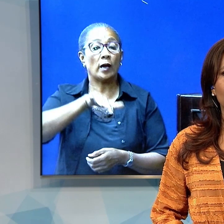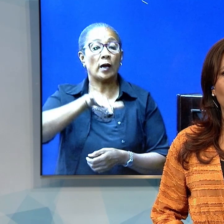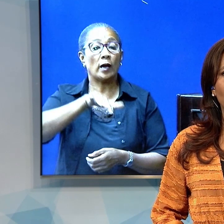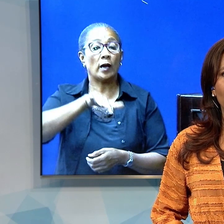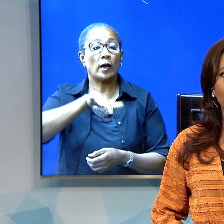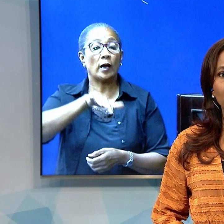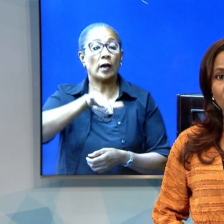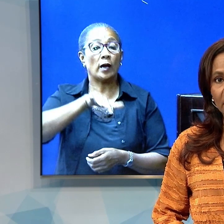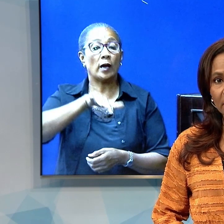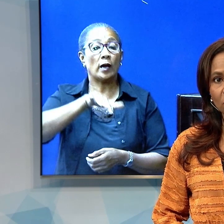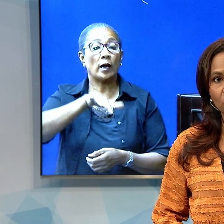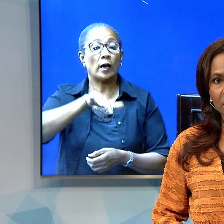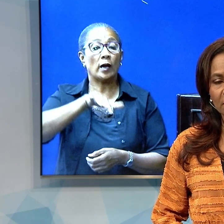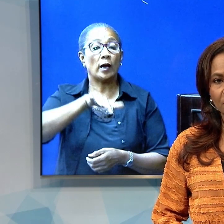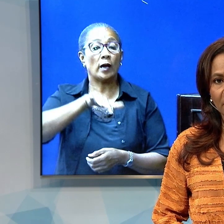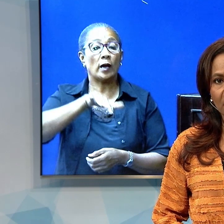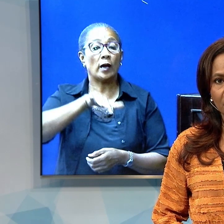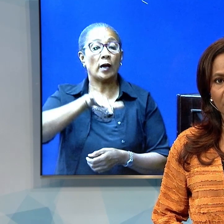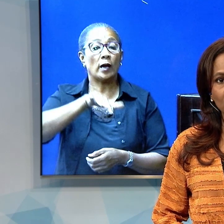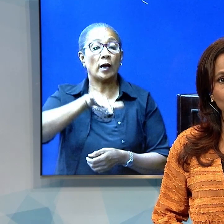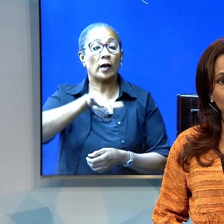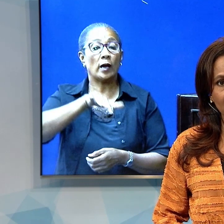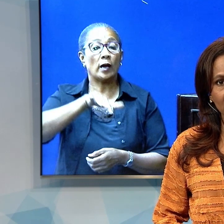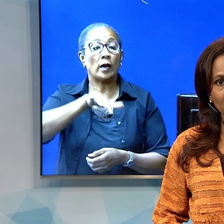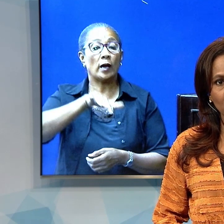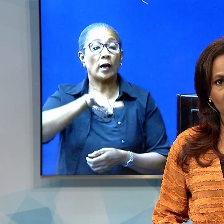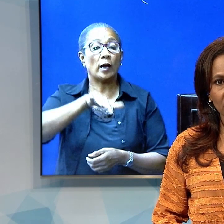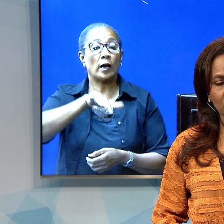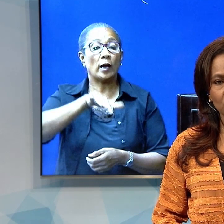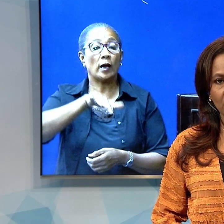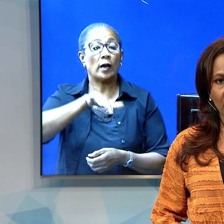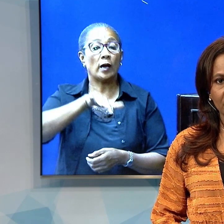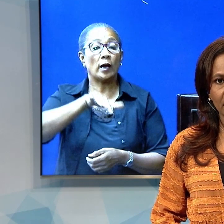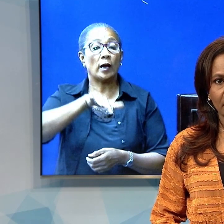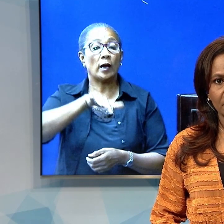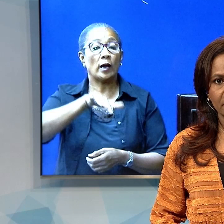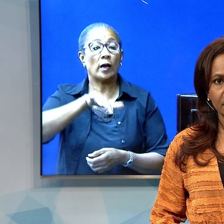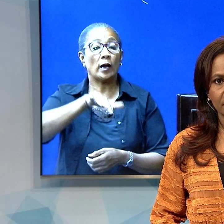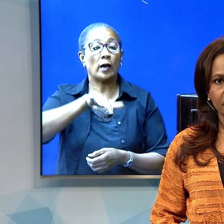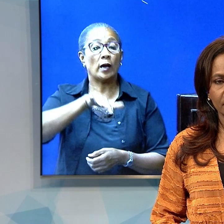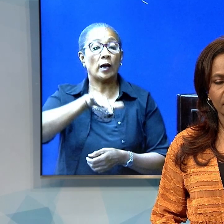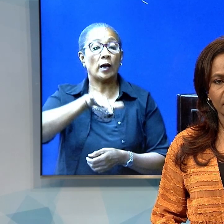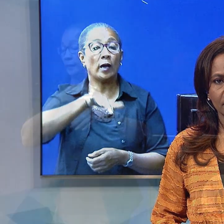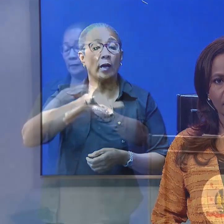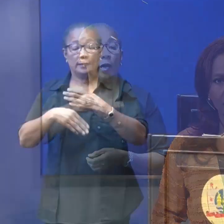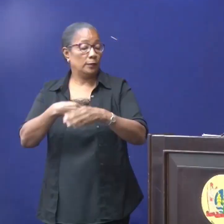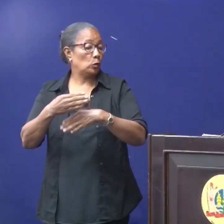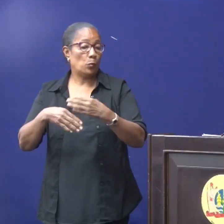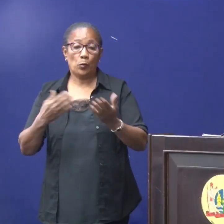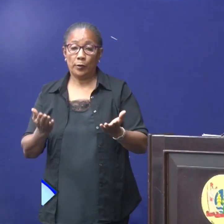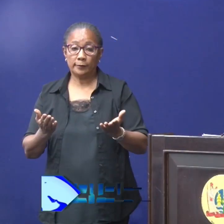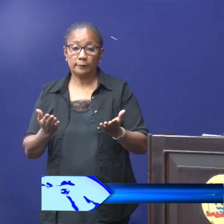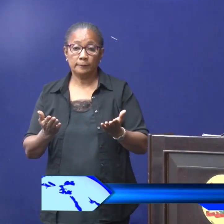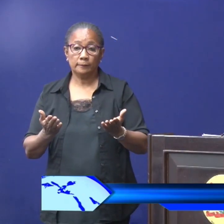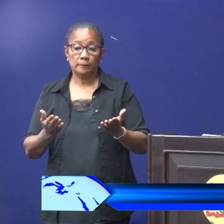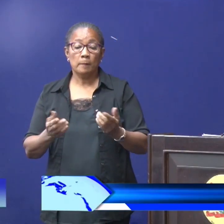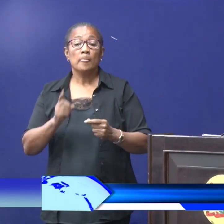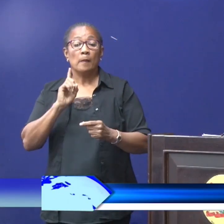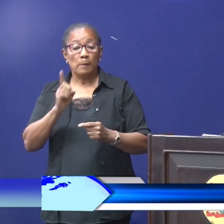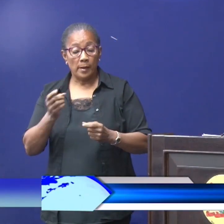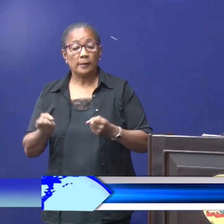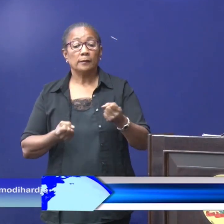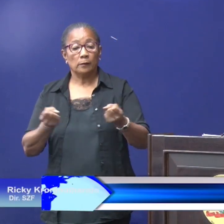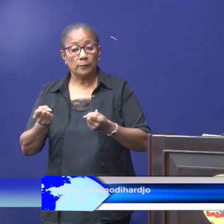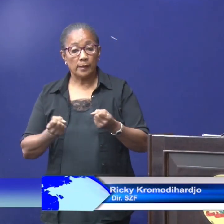Hij zegt dat de overheid probeert om deze medicamenten zo snel als mogelijk in Suriname te hebben. Maar de